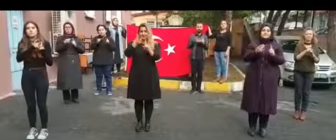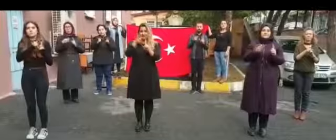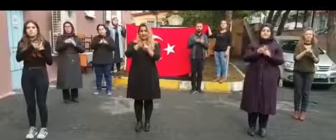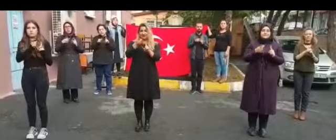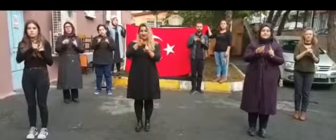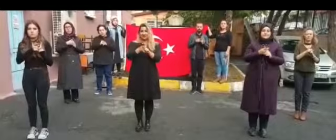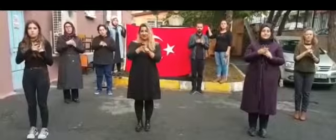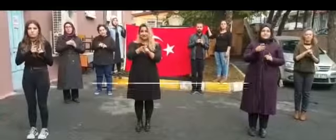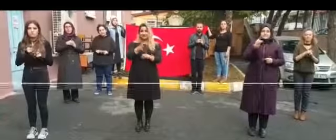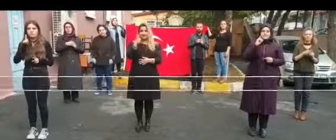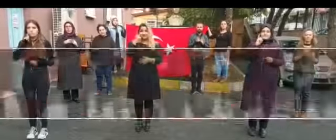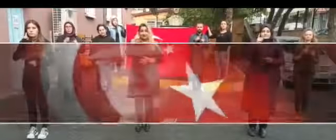bekçileriyiz